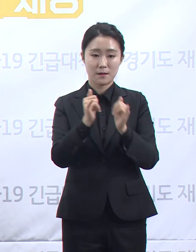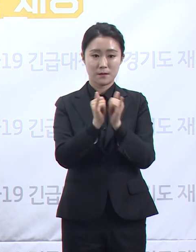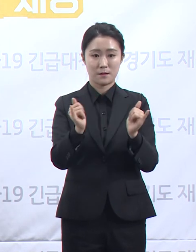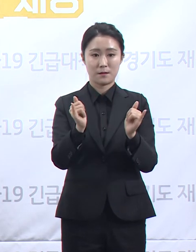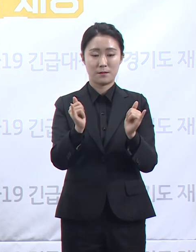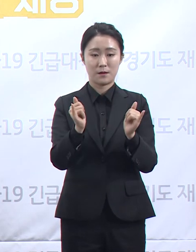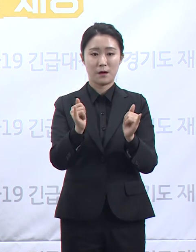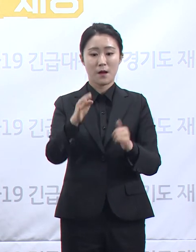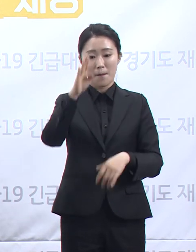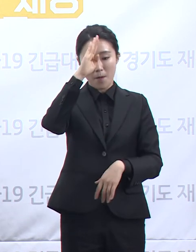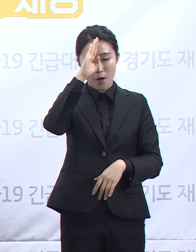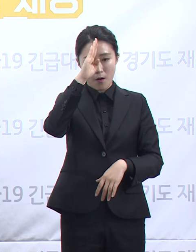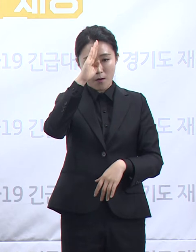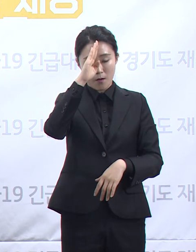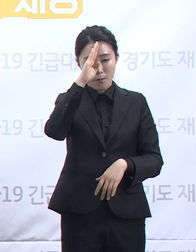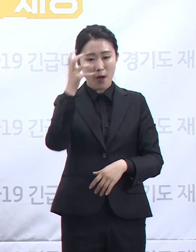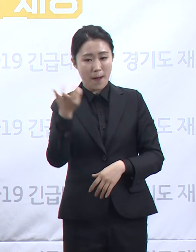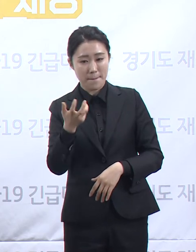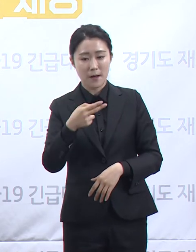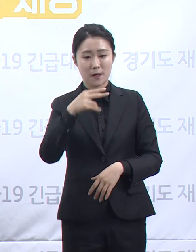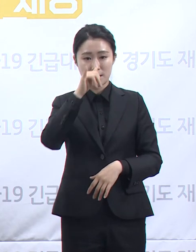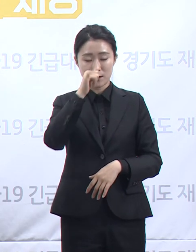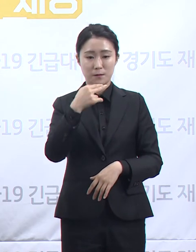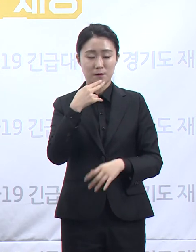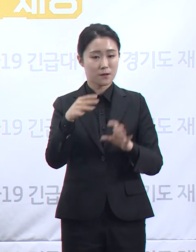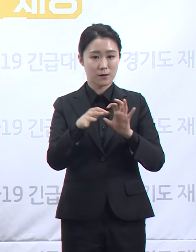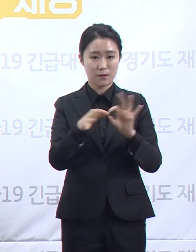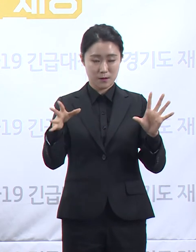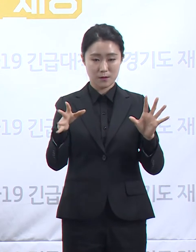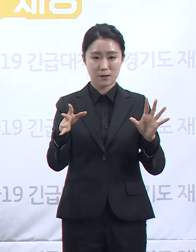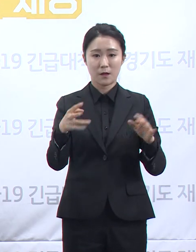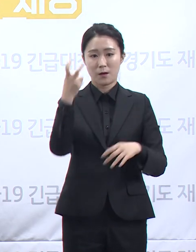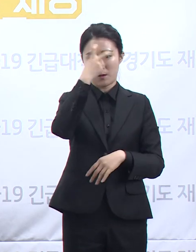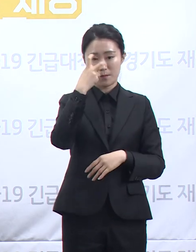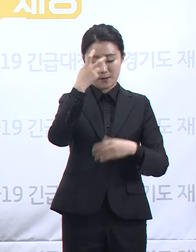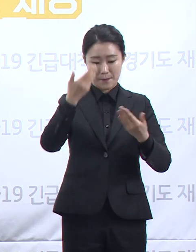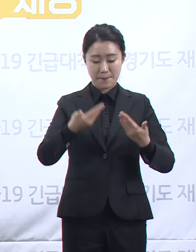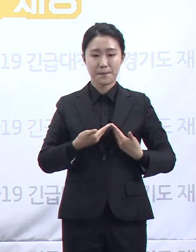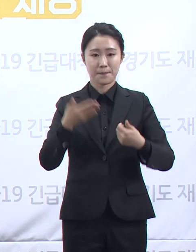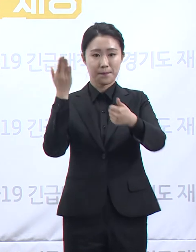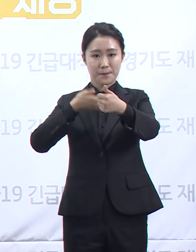증상 여부와 관계없이 가까운 보건소에서 검사받으실 것을 요청드립니다.